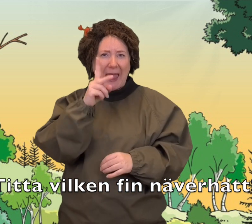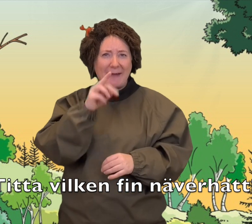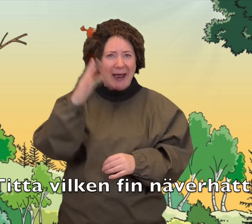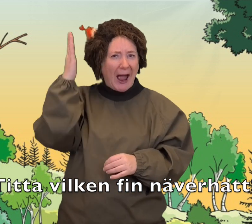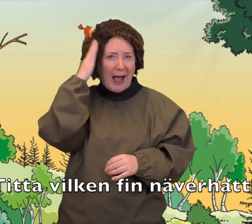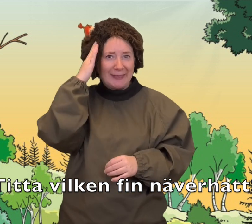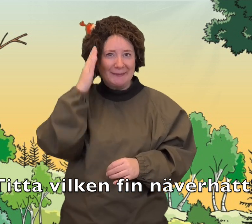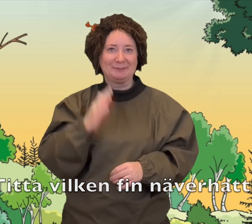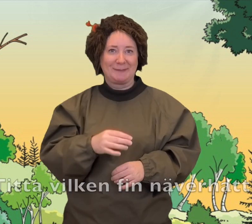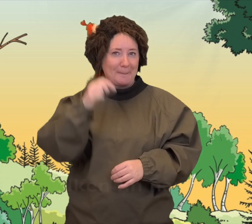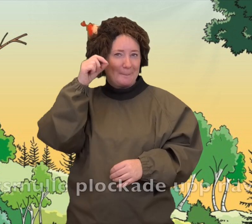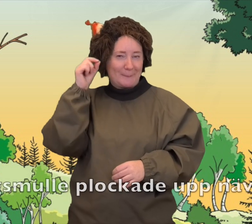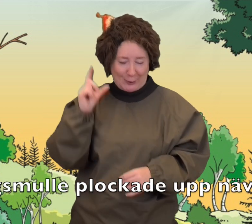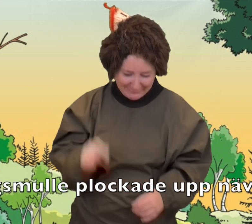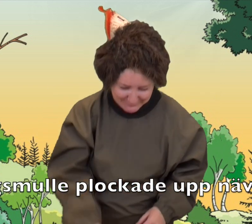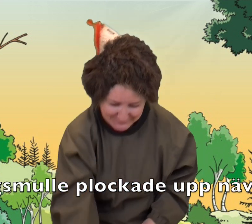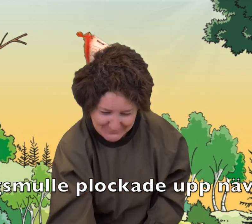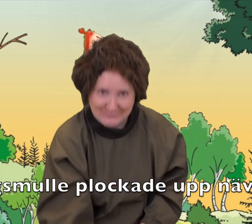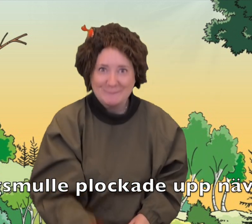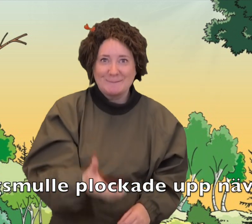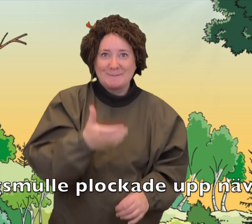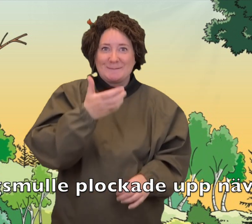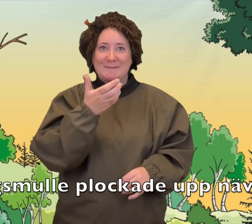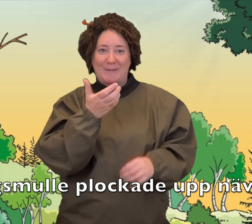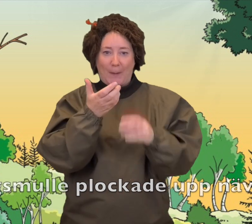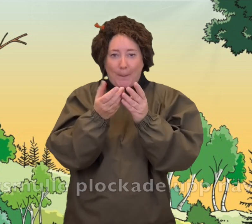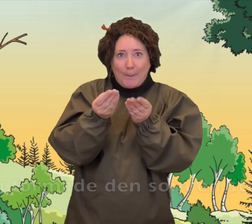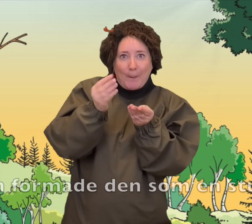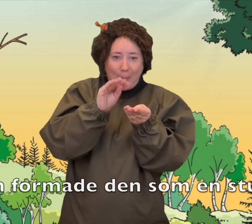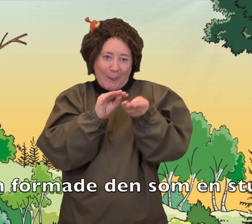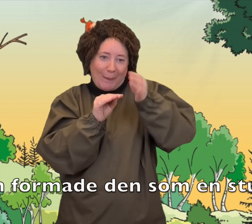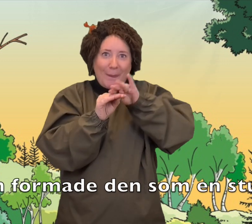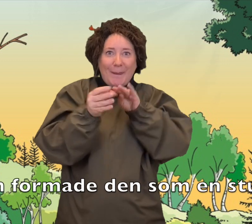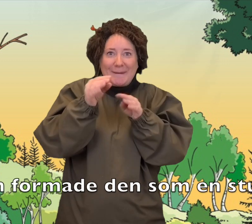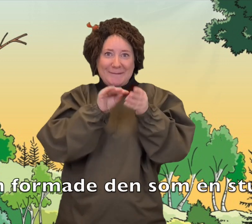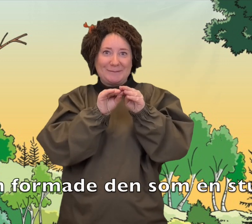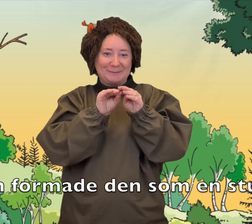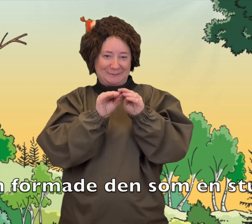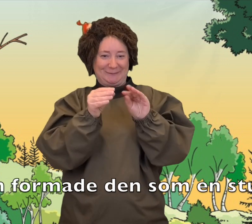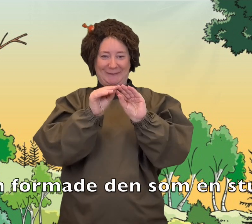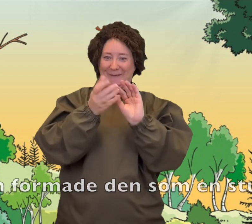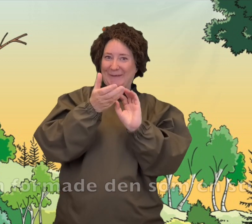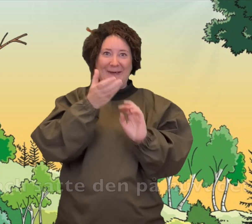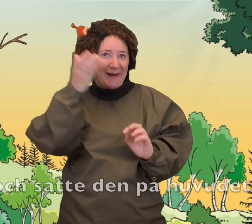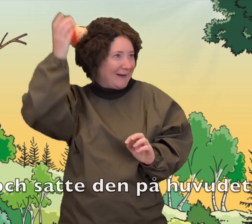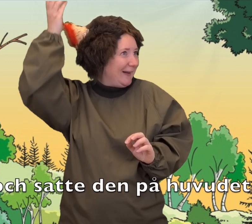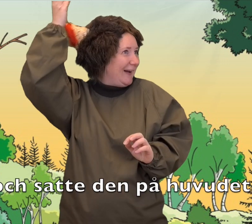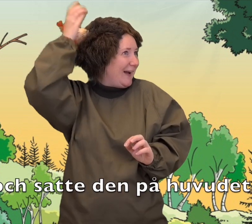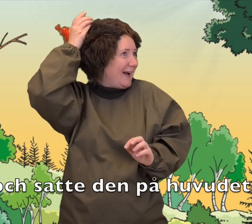näverhatt! Skogsmulle plockade upp näven och formade den som en strut och satte den på huvudet.